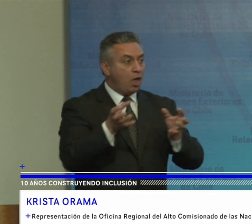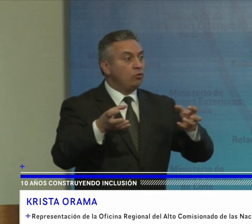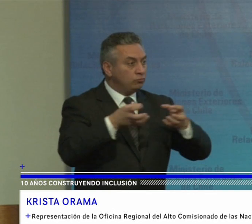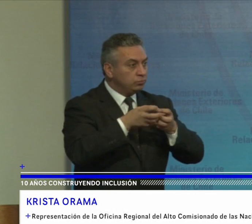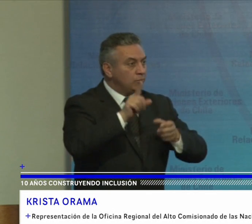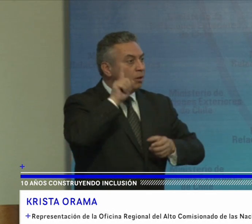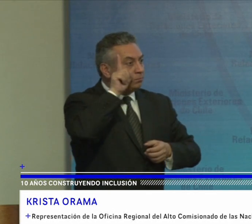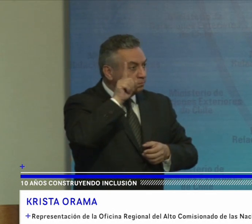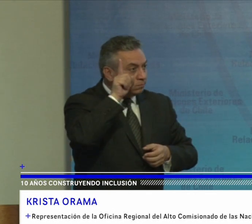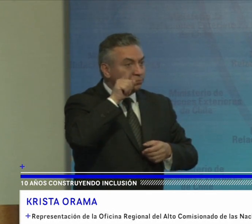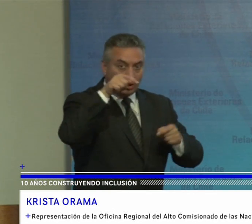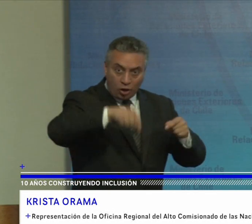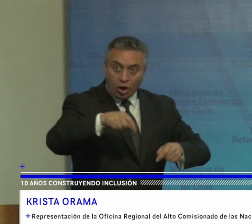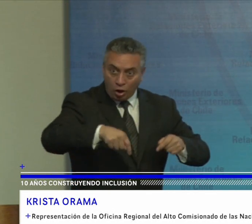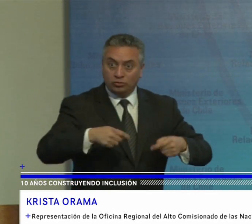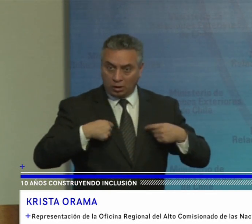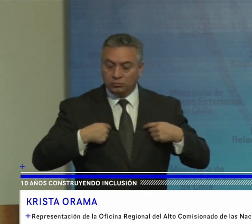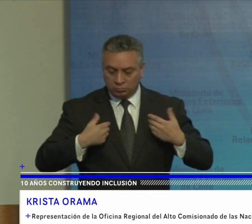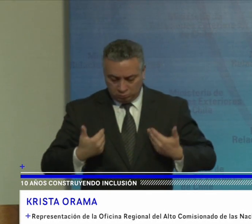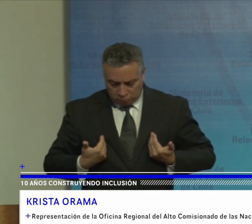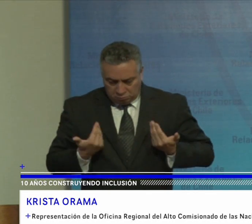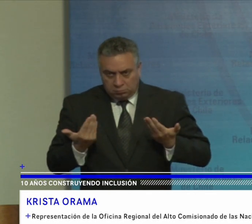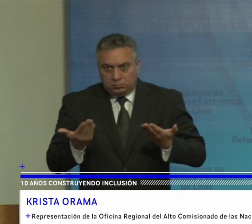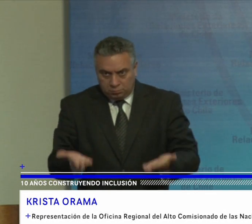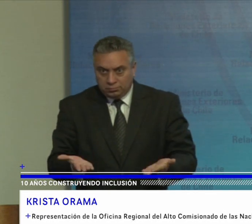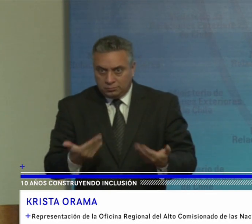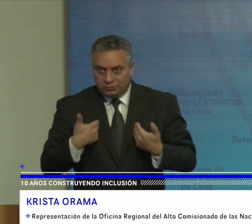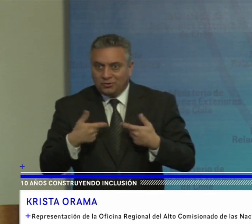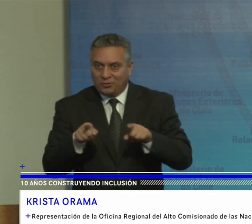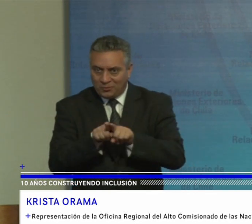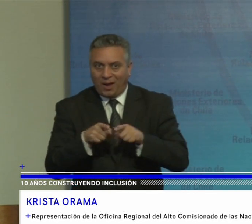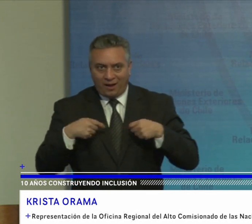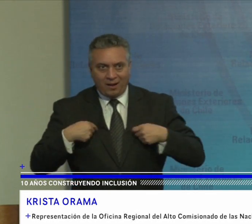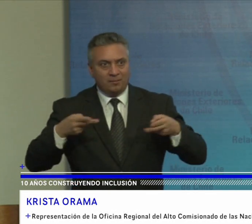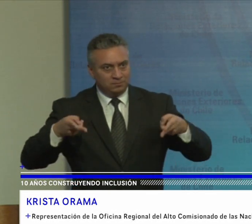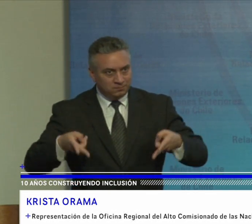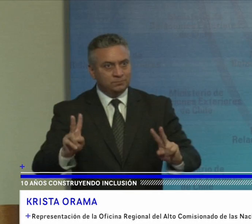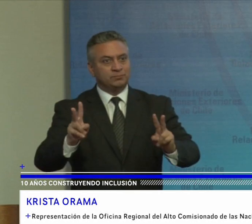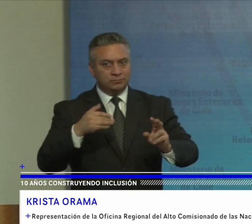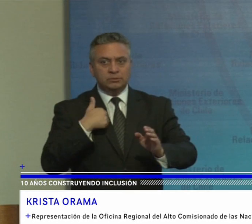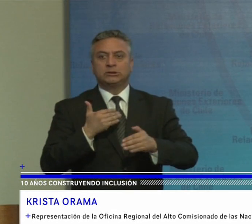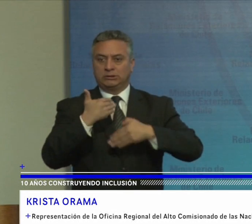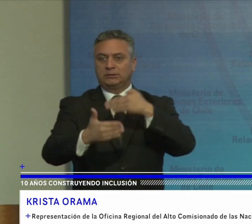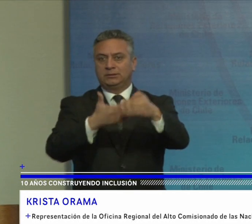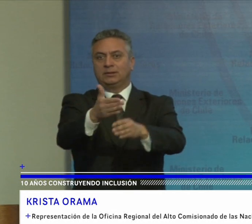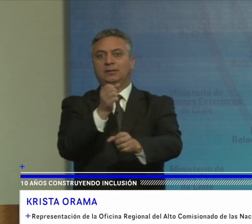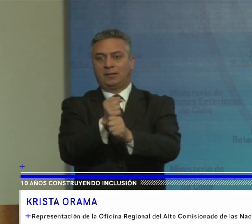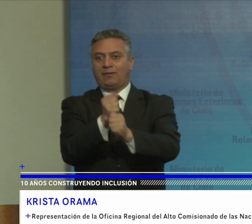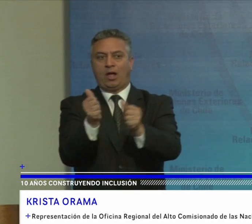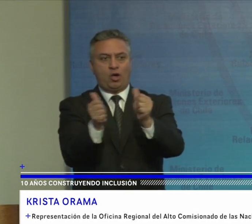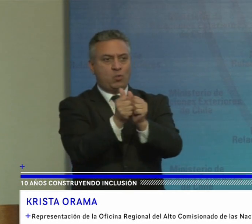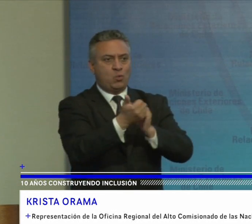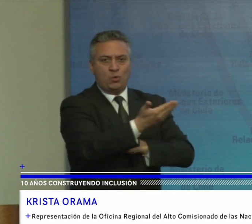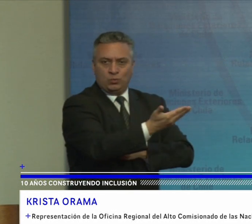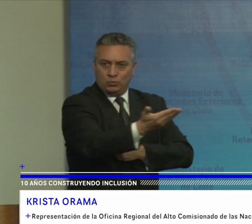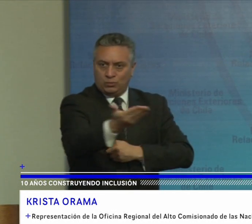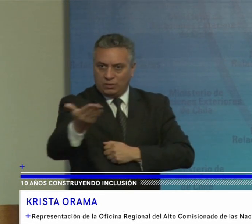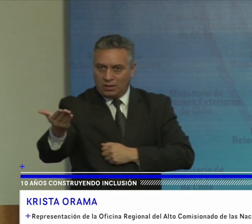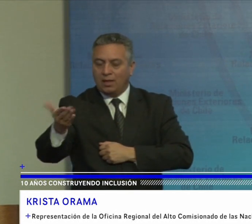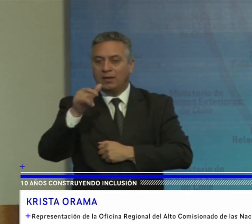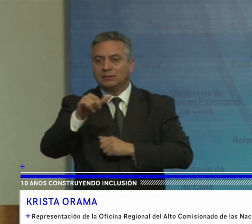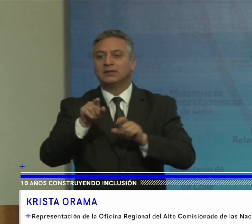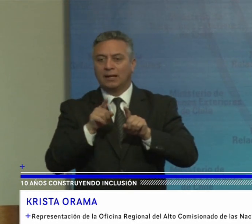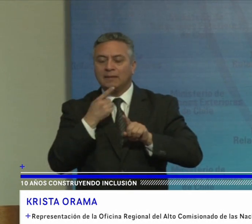conmemoración y nos ponemos a disposición para seguir trabajando con todos ustedes enfatizando la